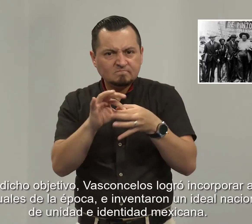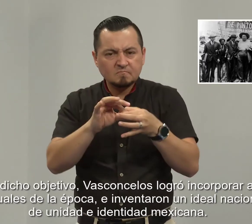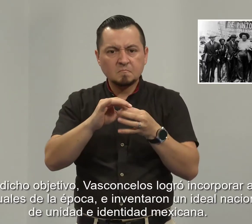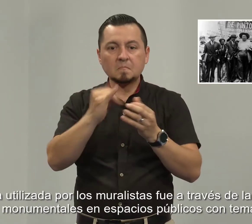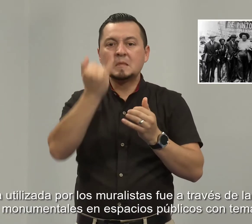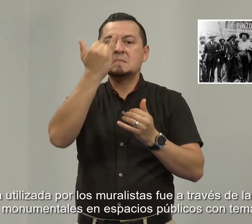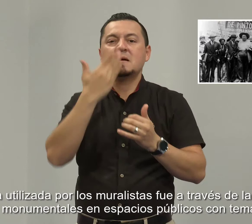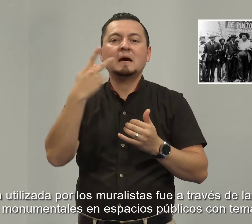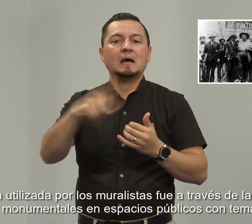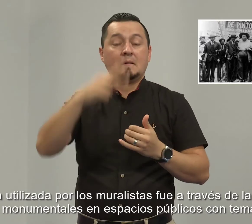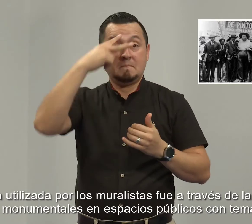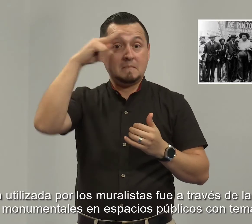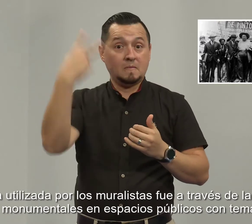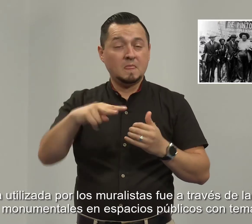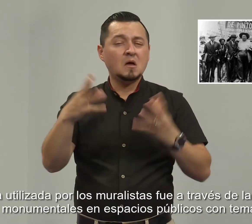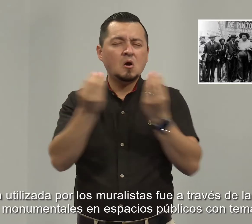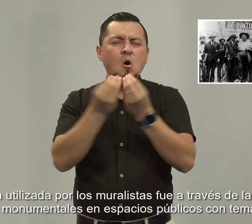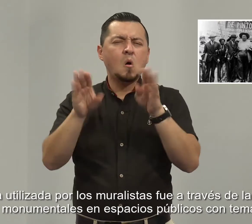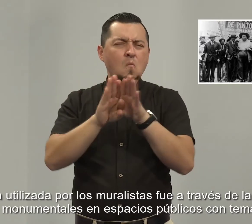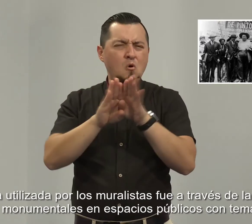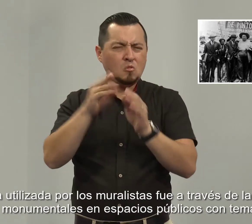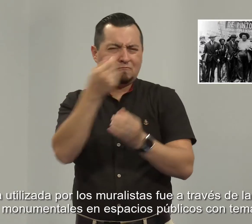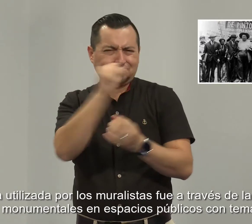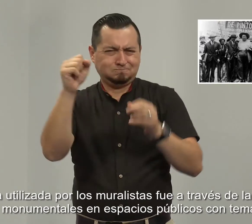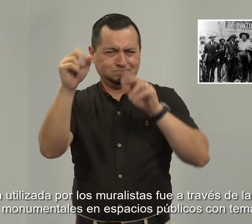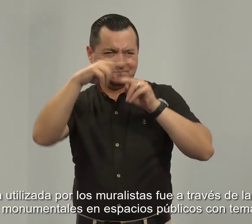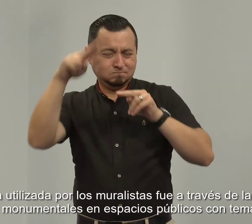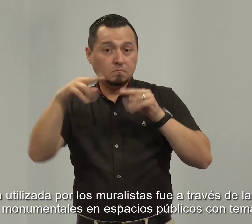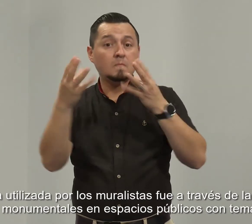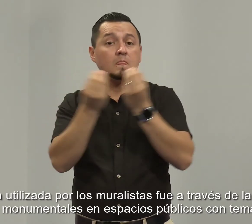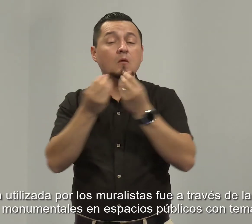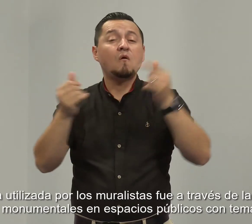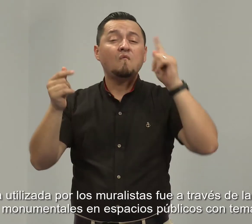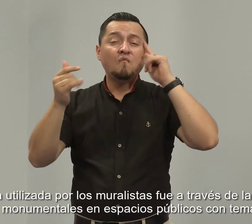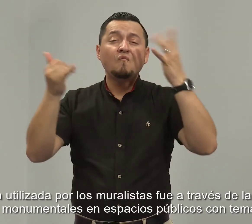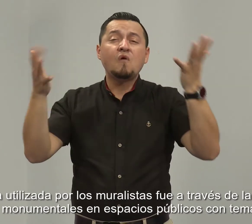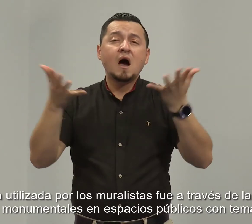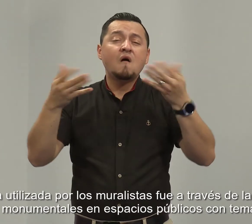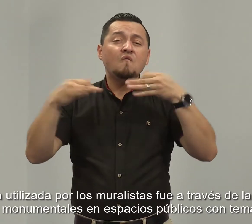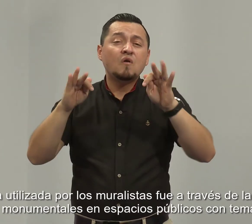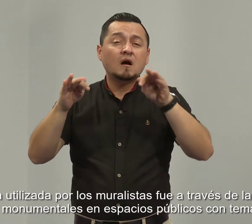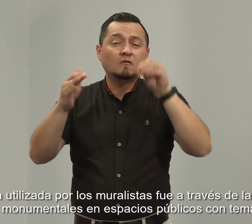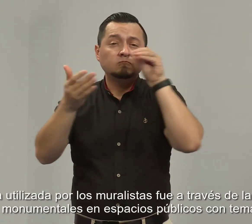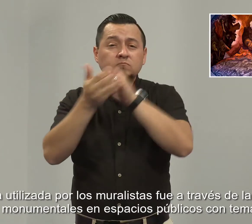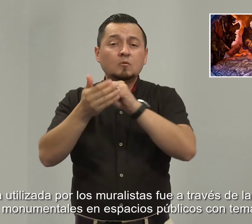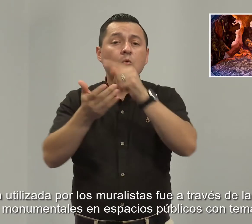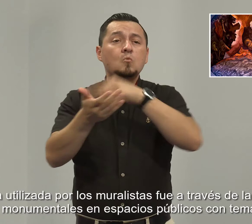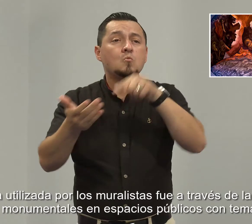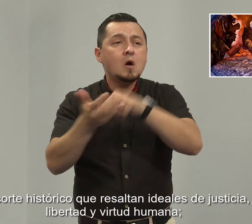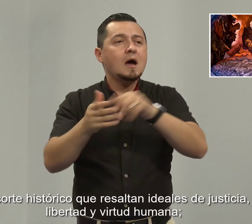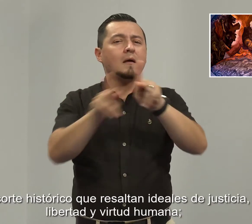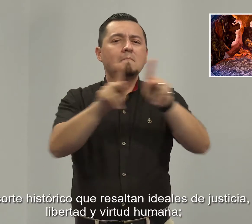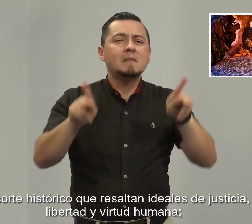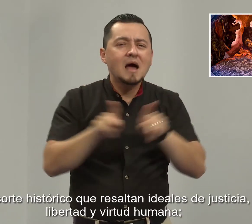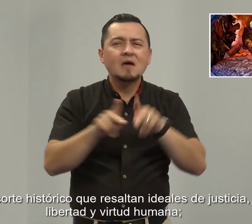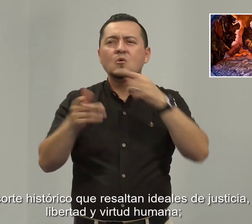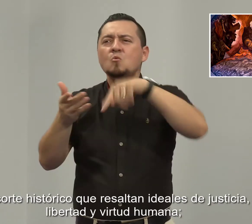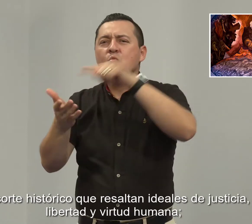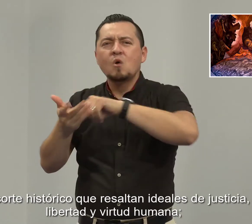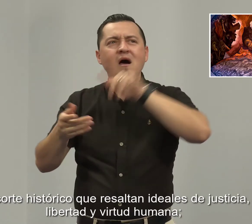La estrategia utilizada por los muralistas fue a través de la creación de obras monumentales en espacios públicos con temáticas de corte histórico